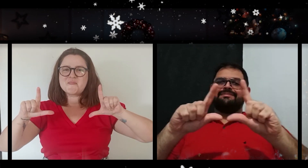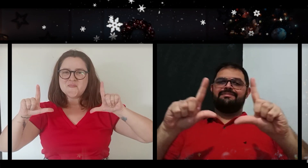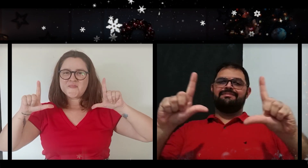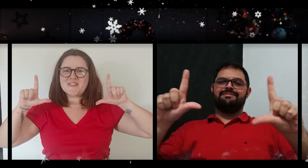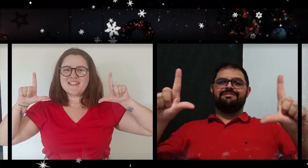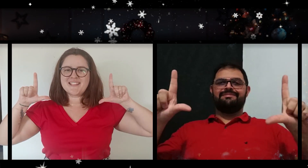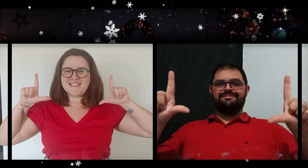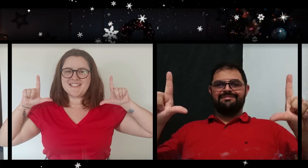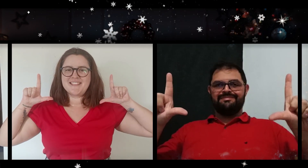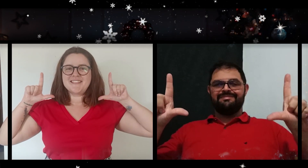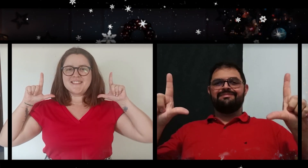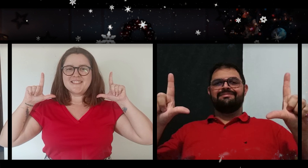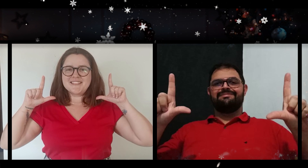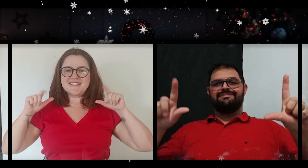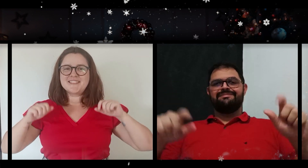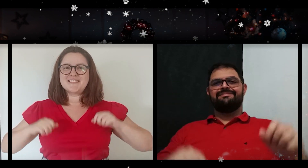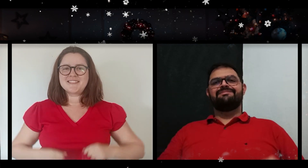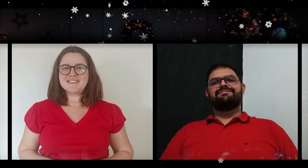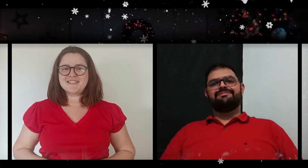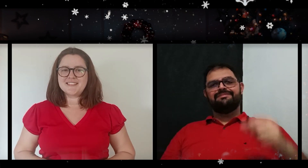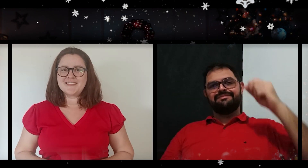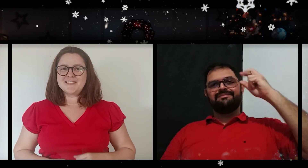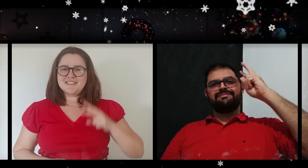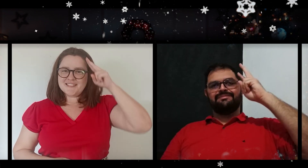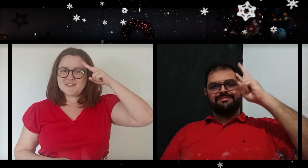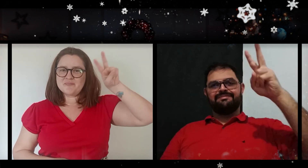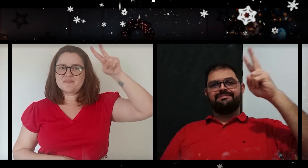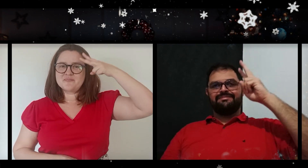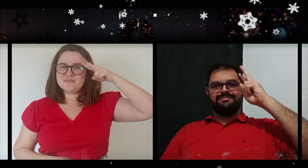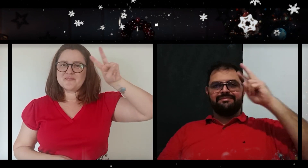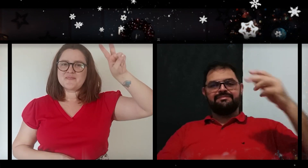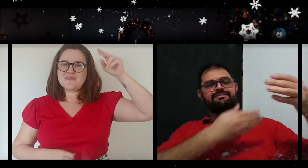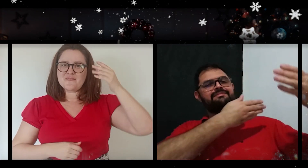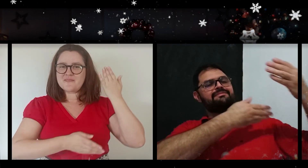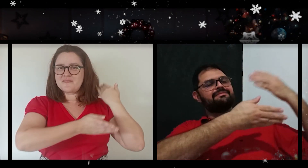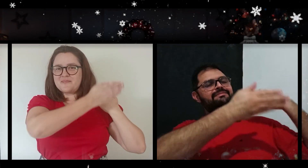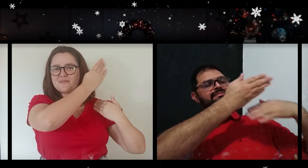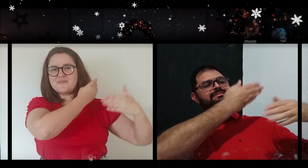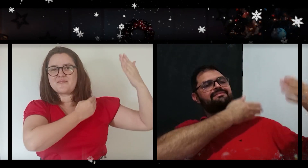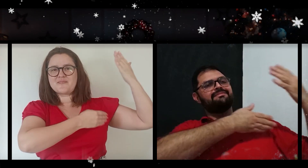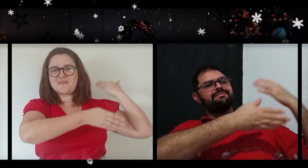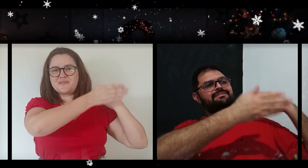cada amanhecer Oh, acaso que se foi,